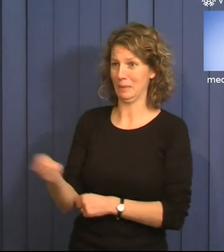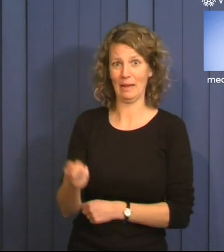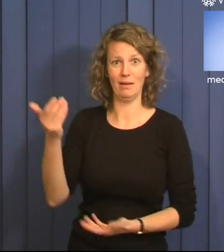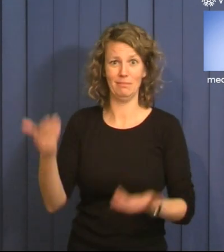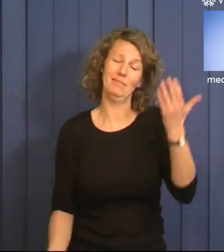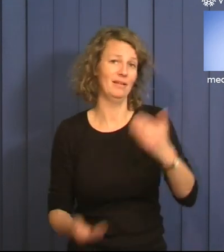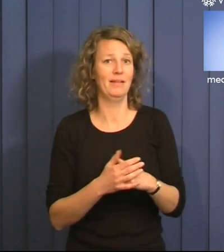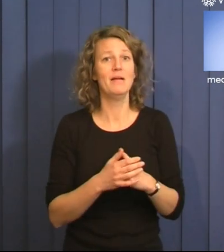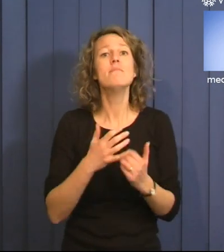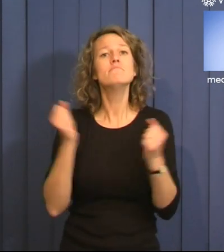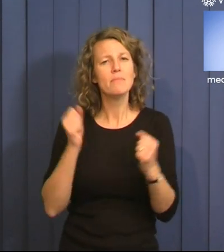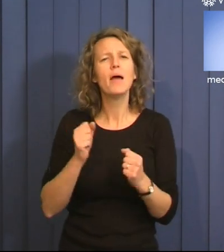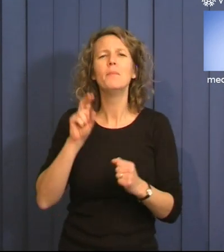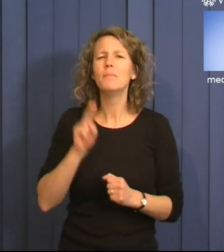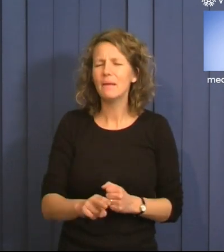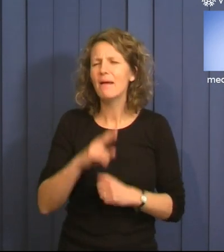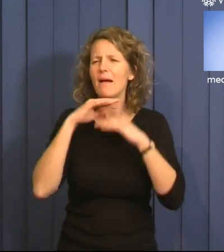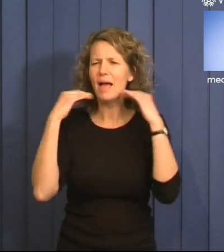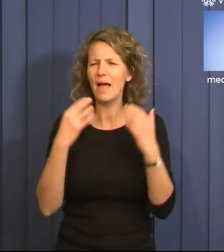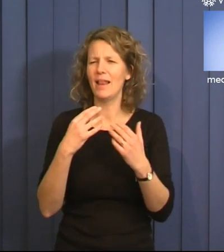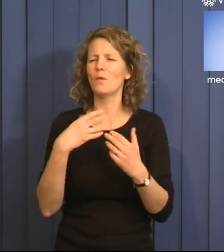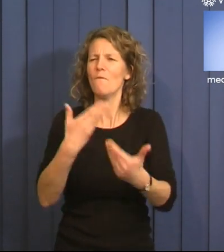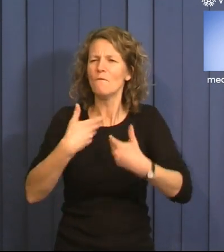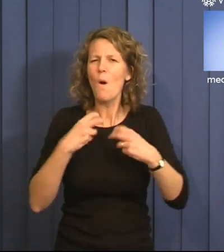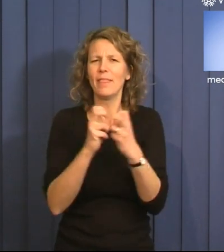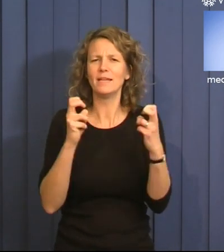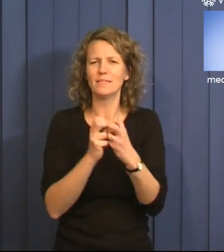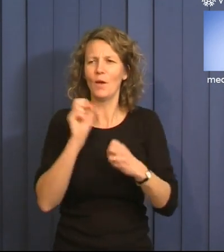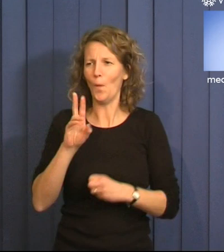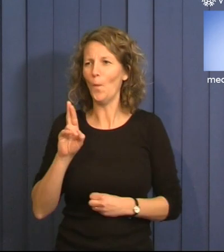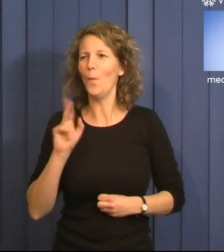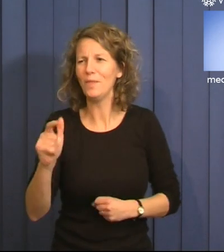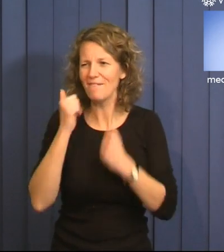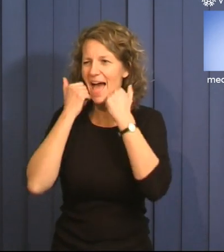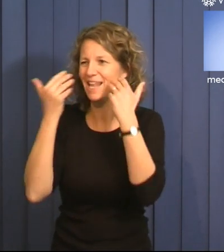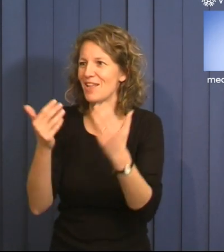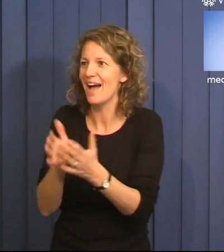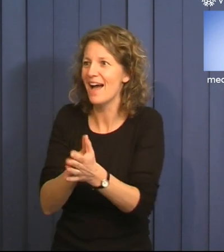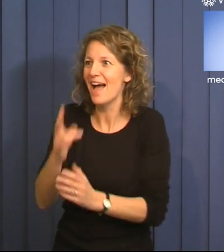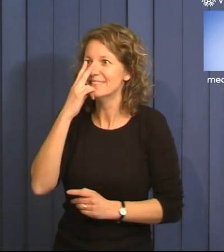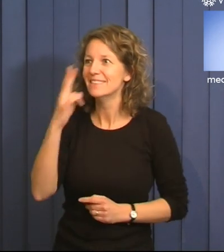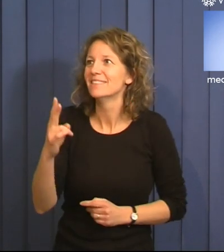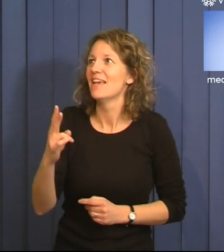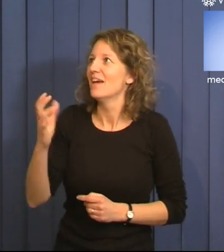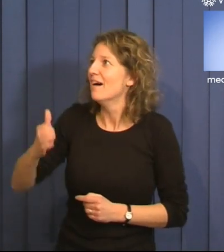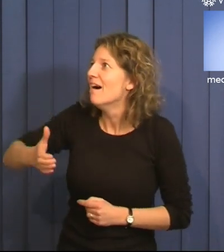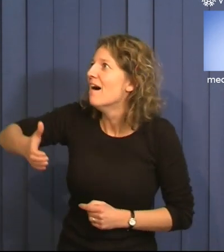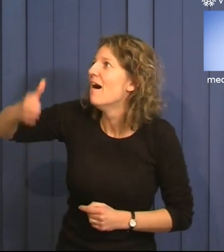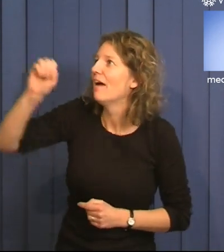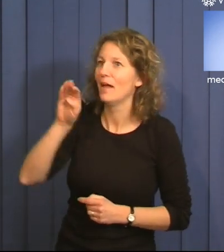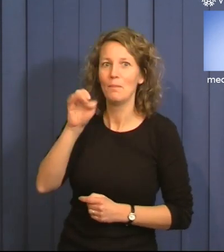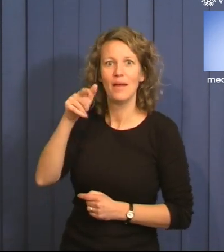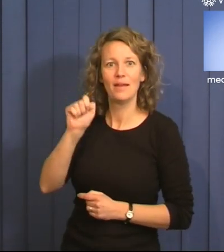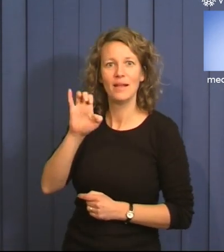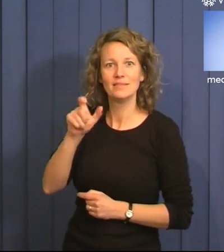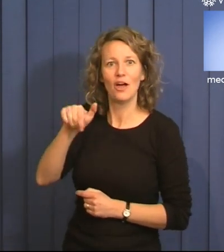mig är det lika overkligt och fullkomligt energigivande att kliva ut från porten varje dag. Se ståtliga Empire State och